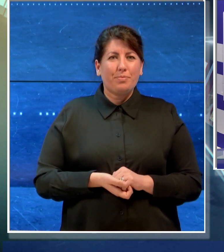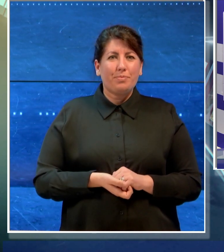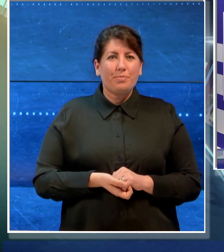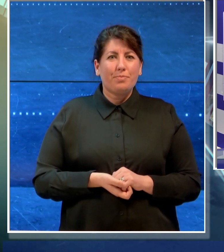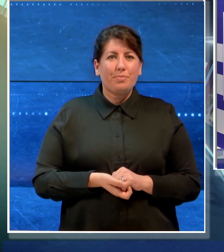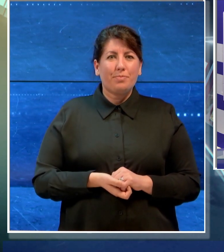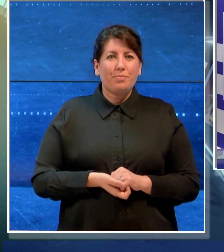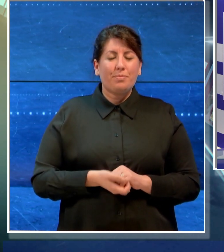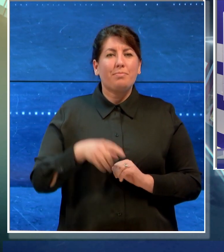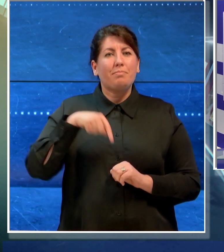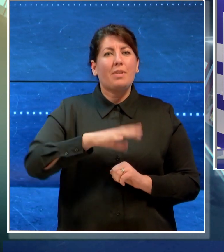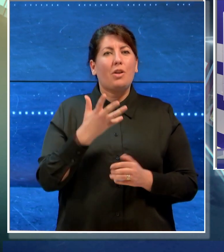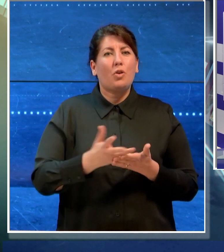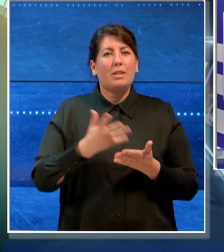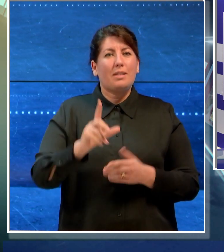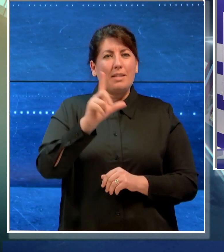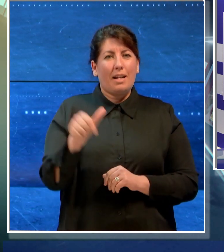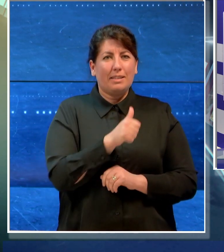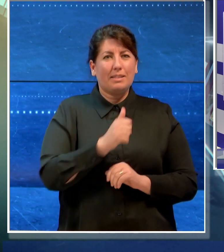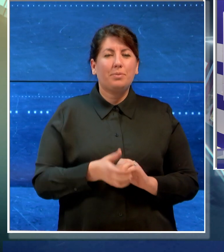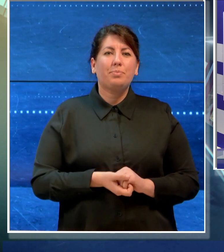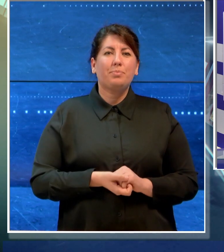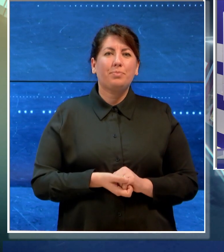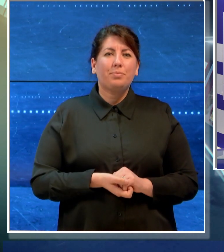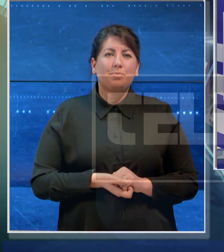E adesso le altre notizie del TGDs.